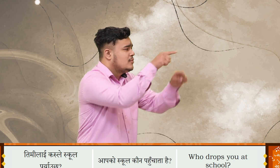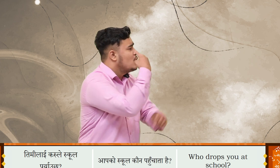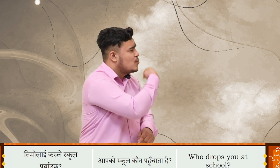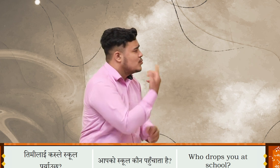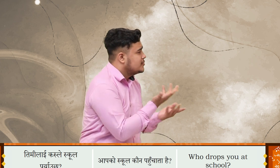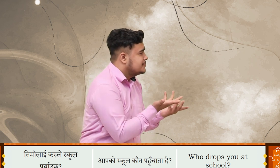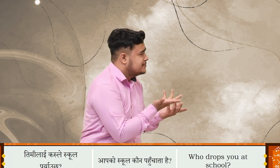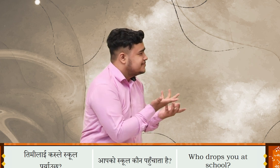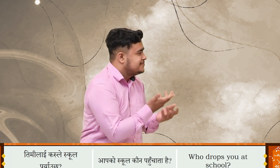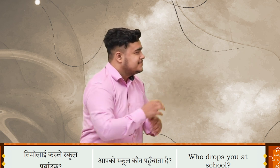पुरी आउन छा?